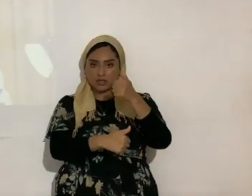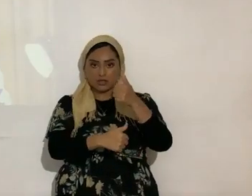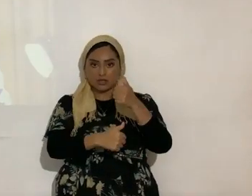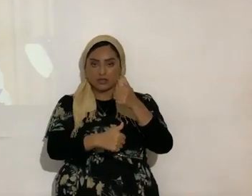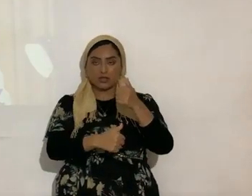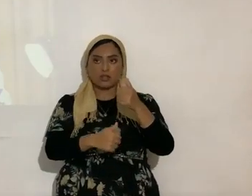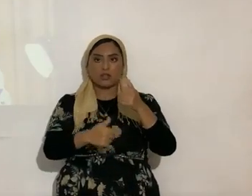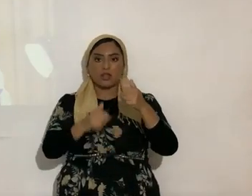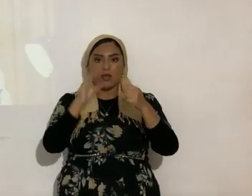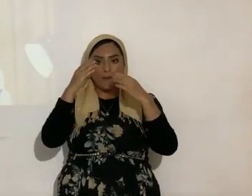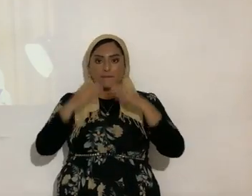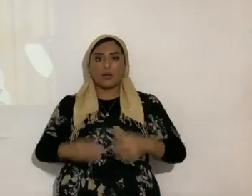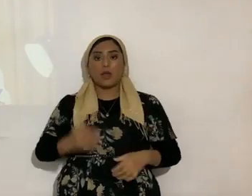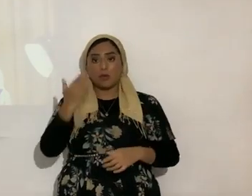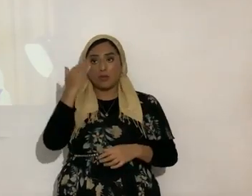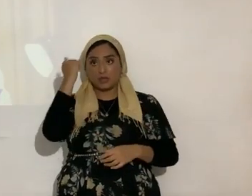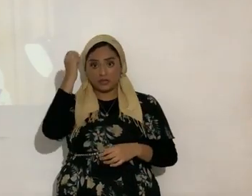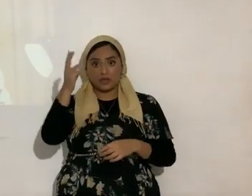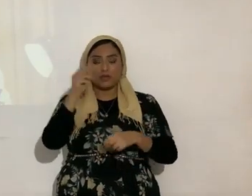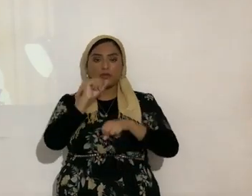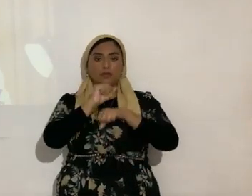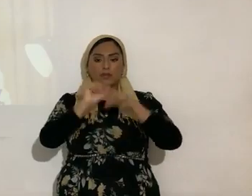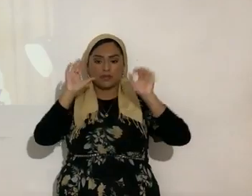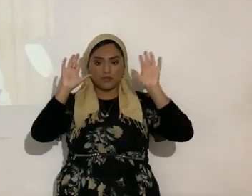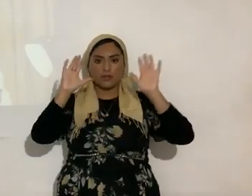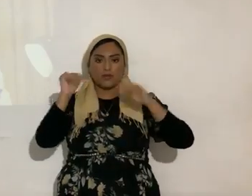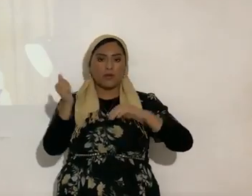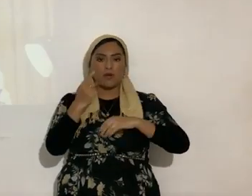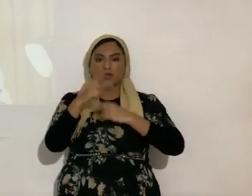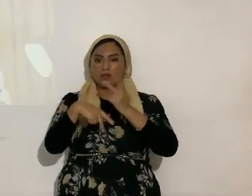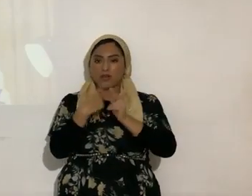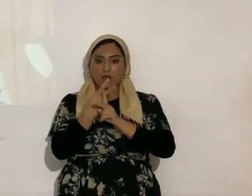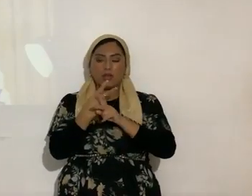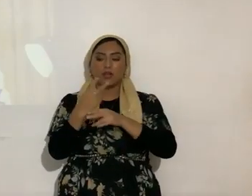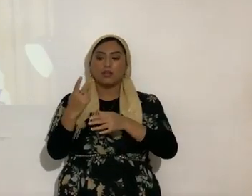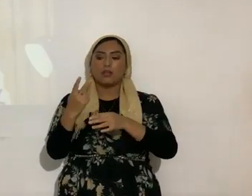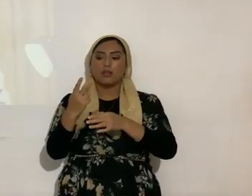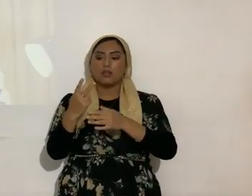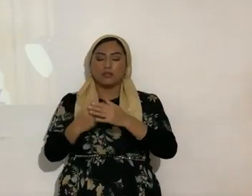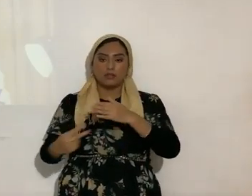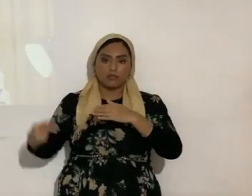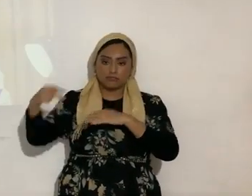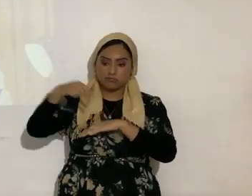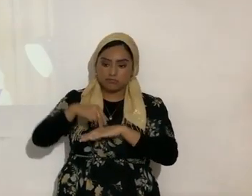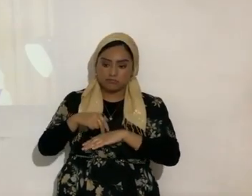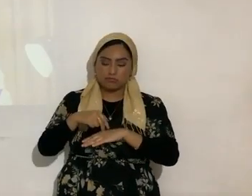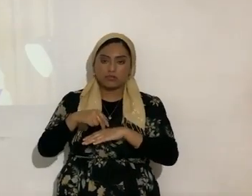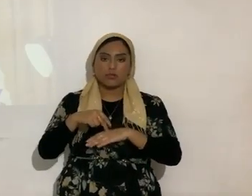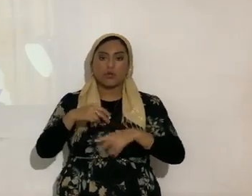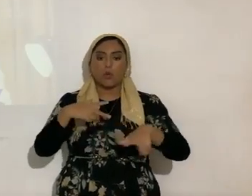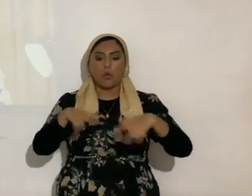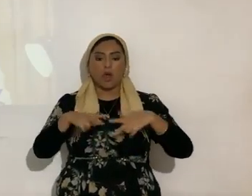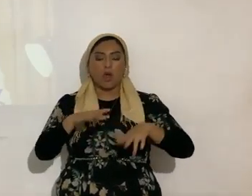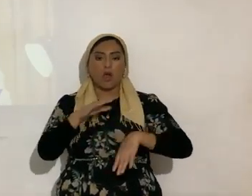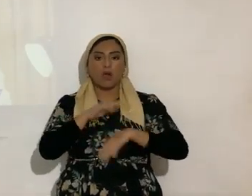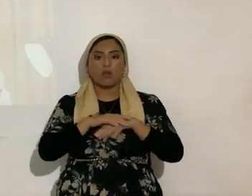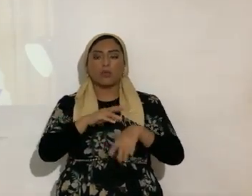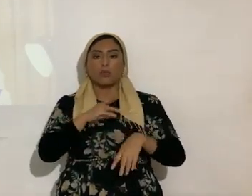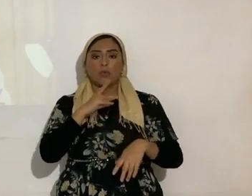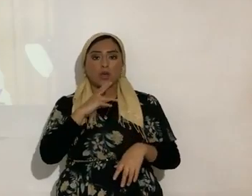Por eso él hacía milagros, sanidades de todo tipo, resurrecciones, ¿sí? Caminos sobre las aguas, etcétera,